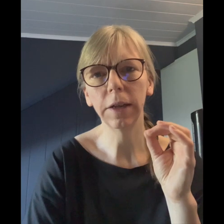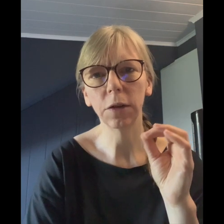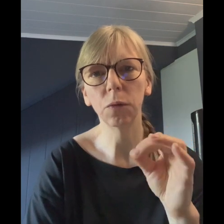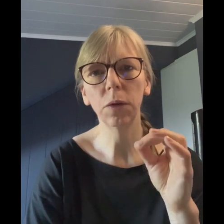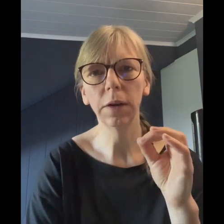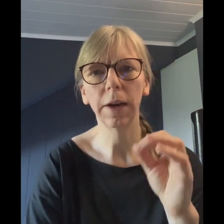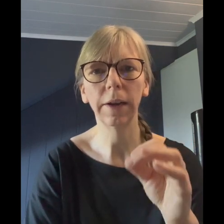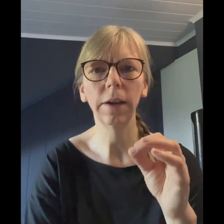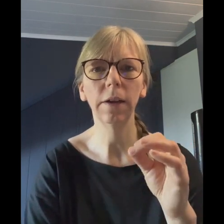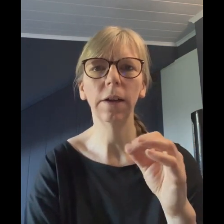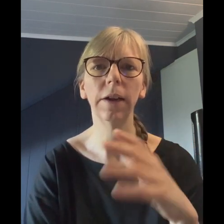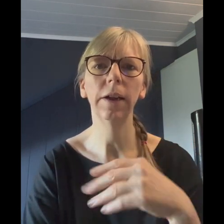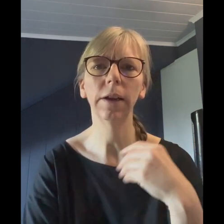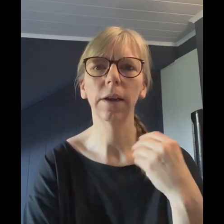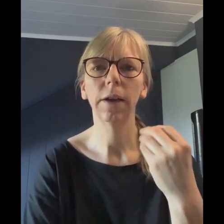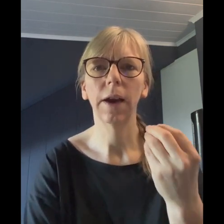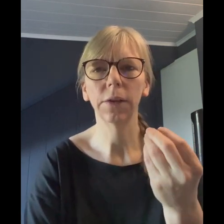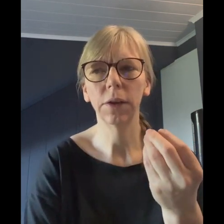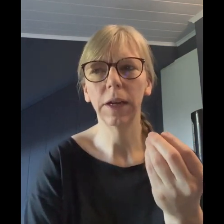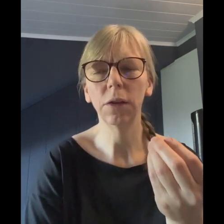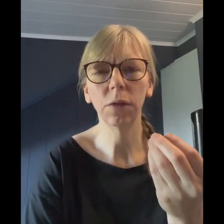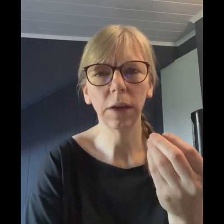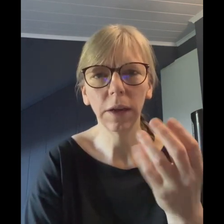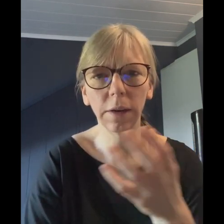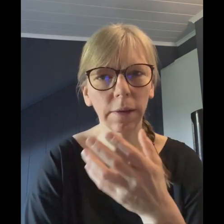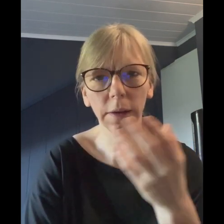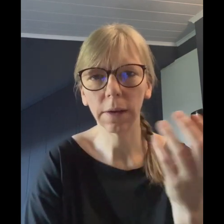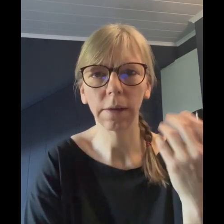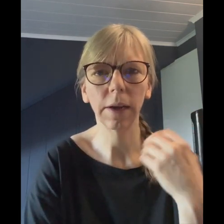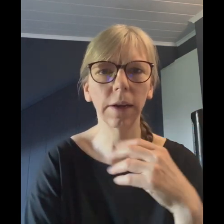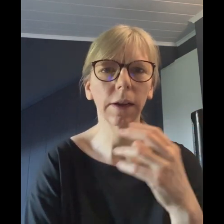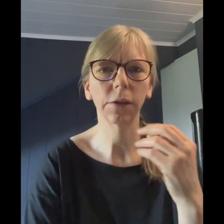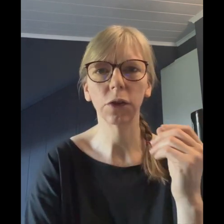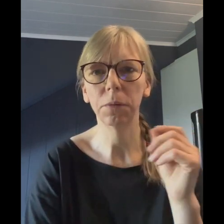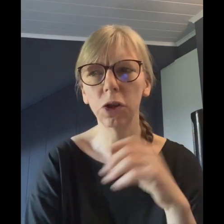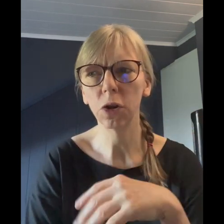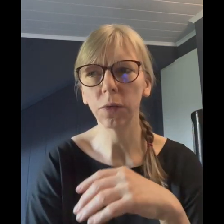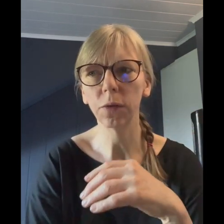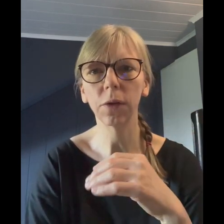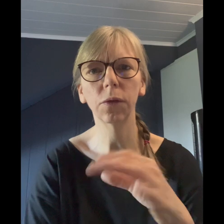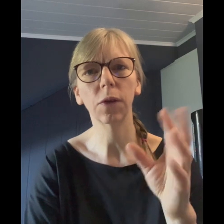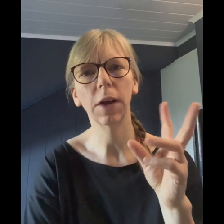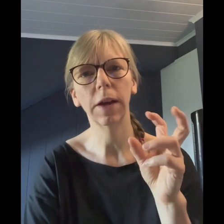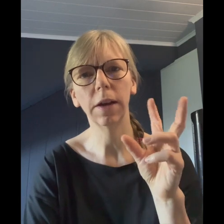Ketone eigentlich, also eine Keto-Diät ist ja keine klassische Mischkost oder so, sondern eine